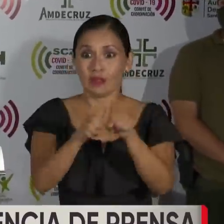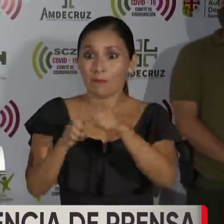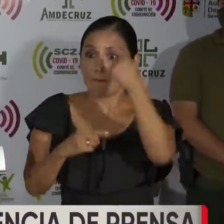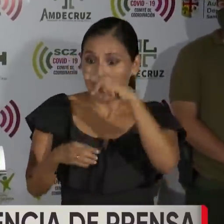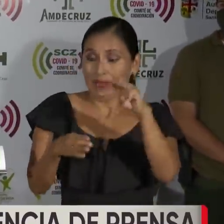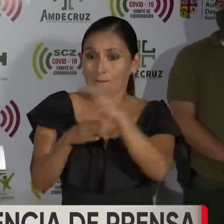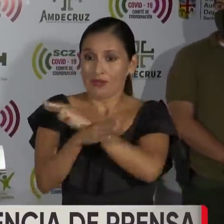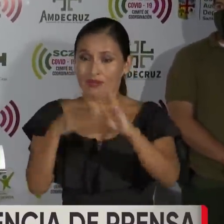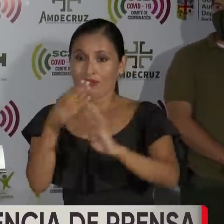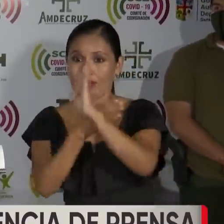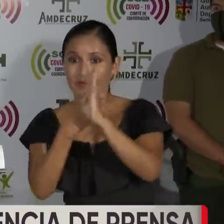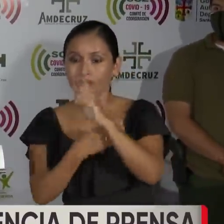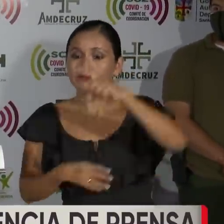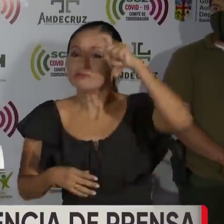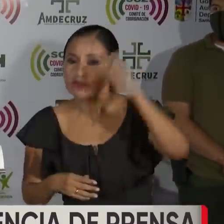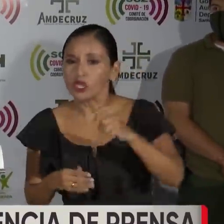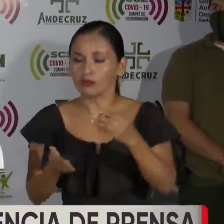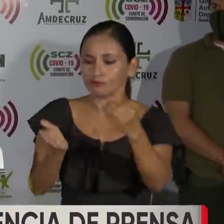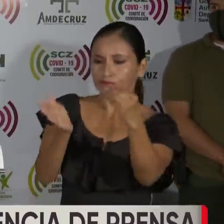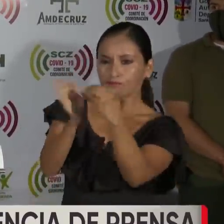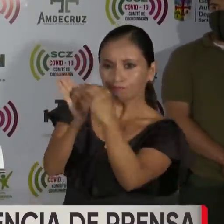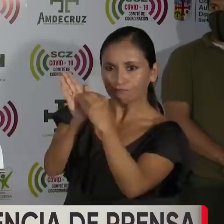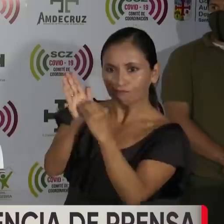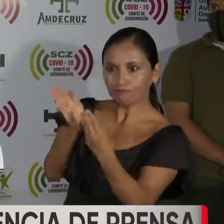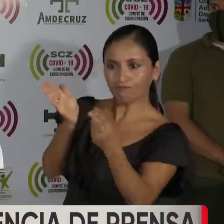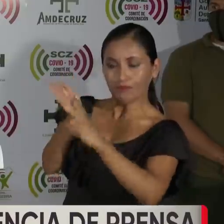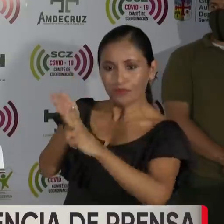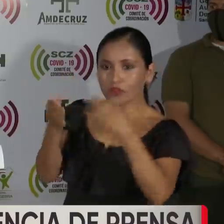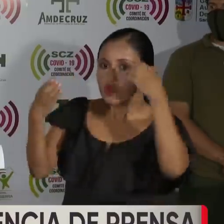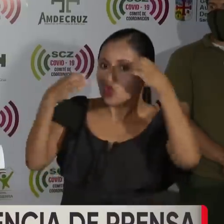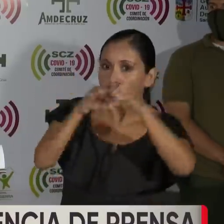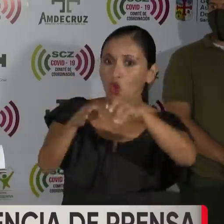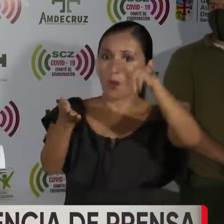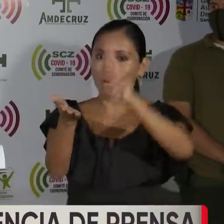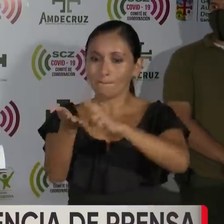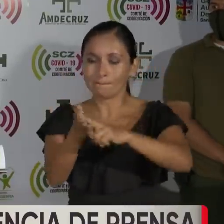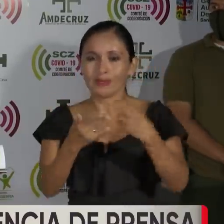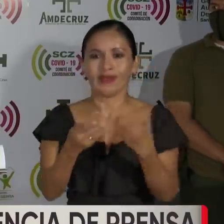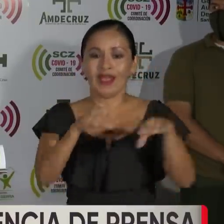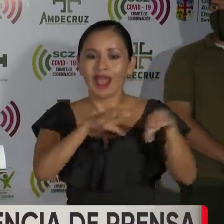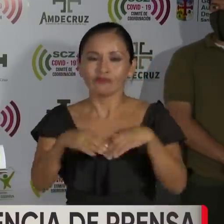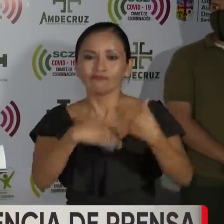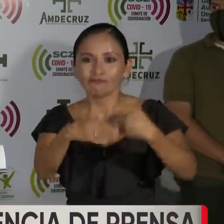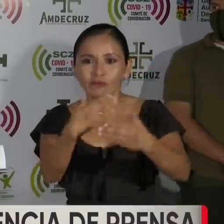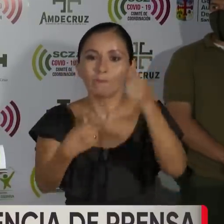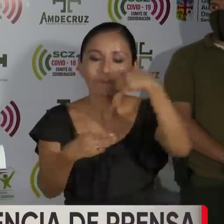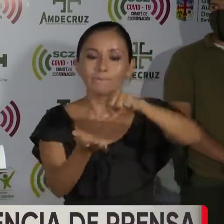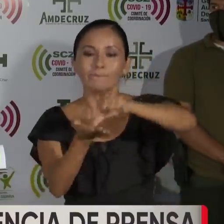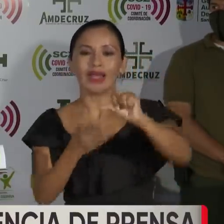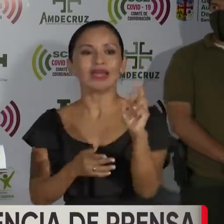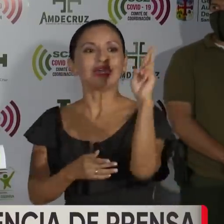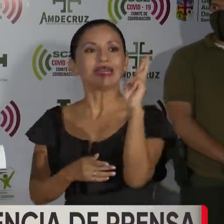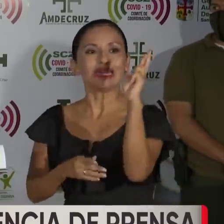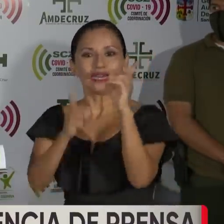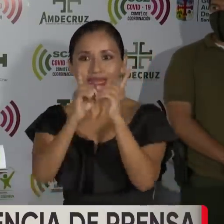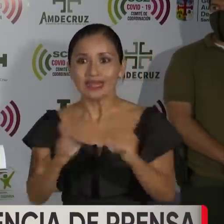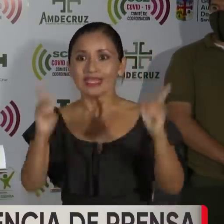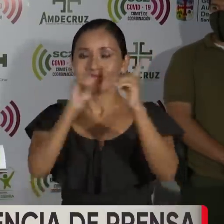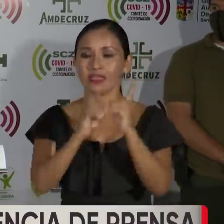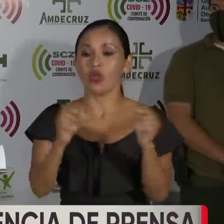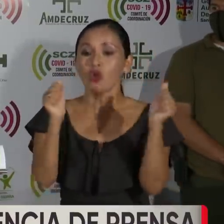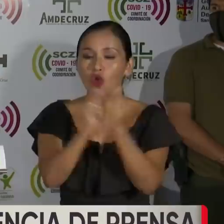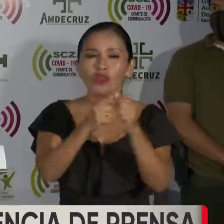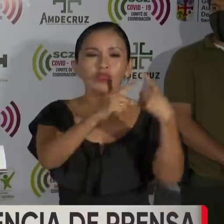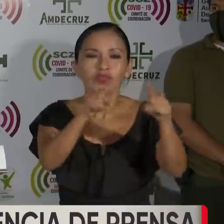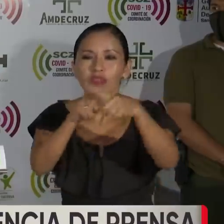Ministerio de Defensa deberá suscribir convenios de gestión y pago de la renta, dignidad con